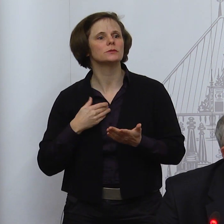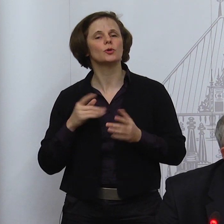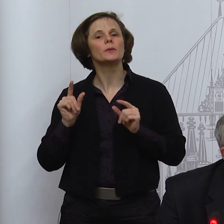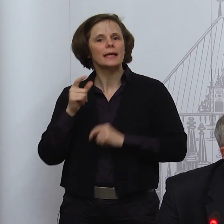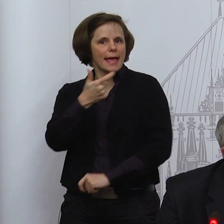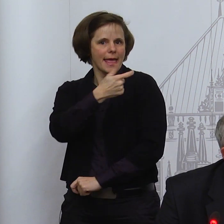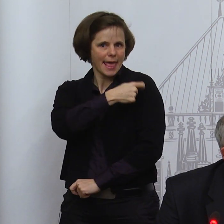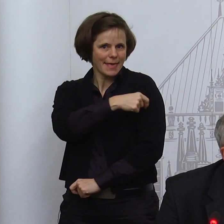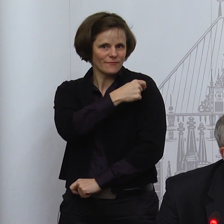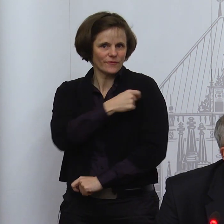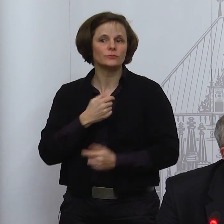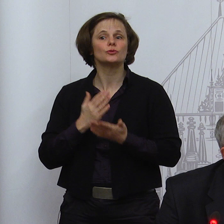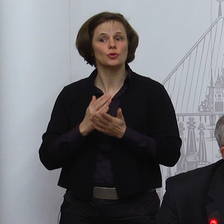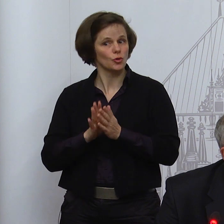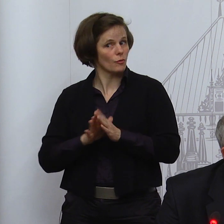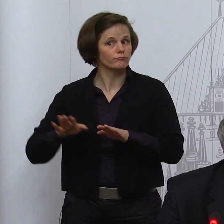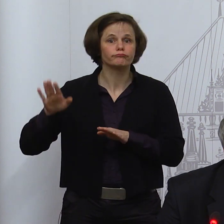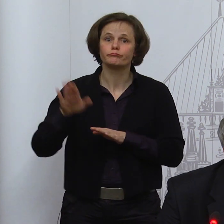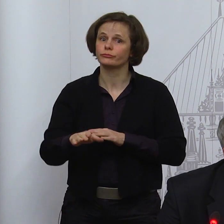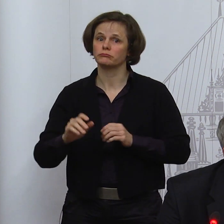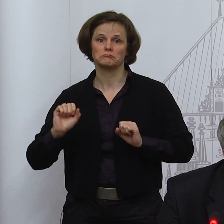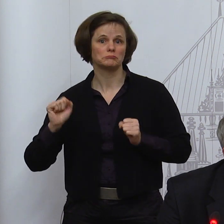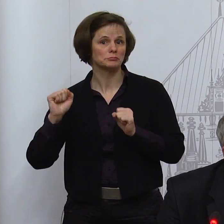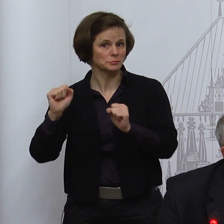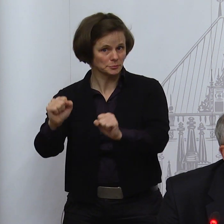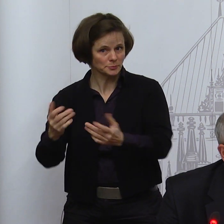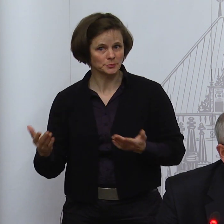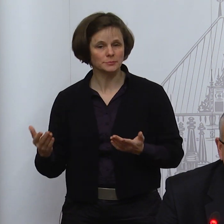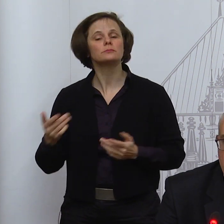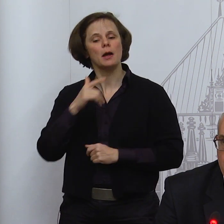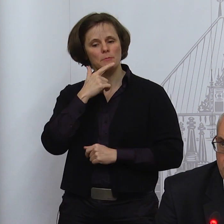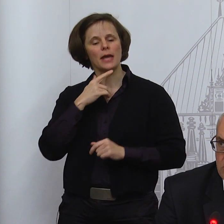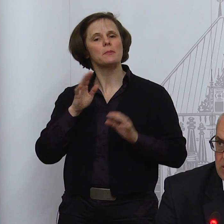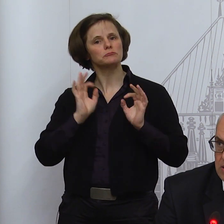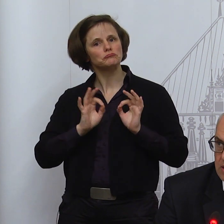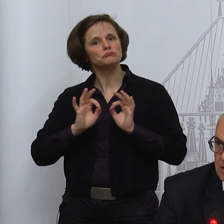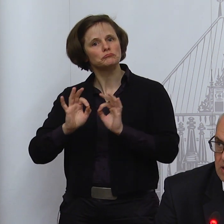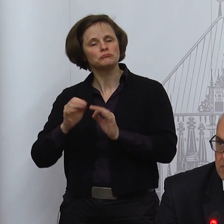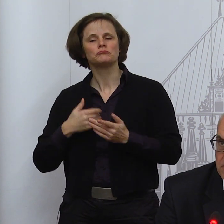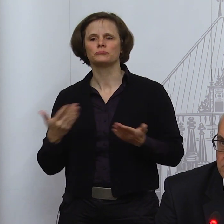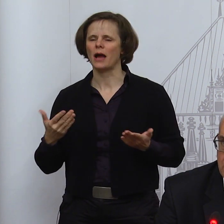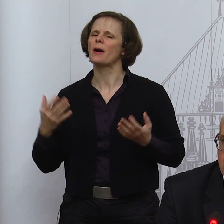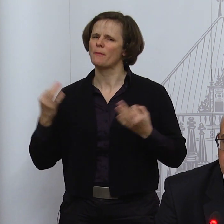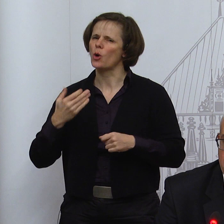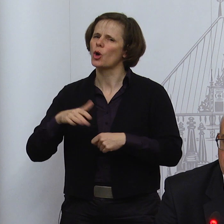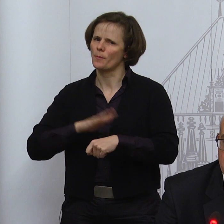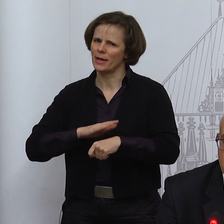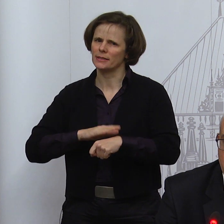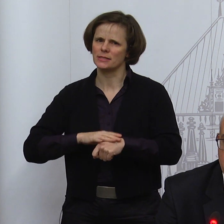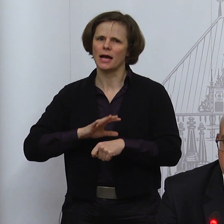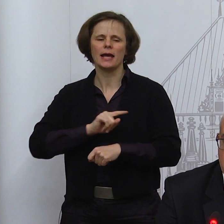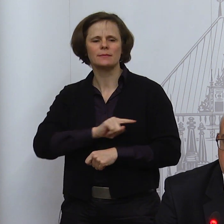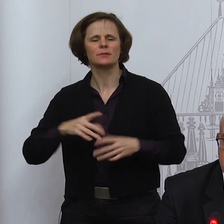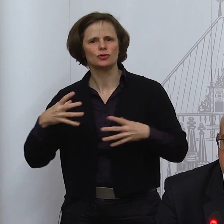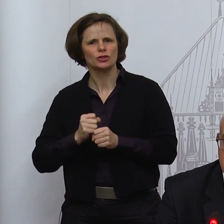nicht so schlecht da, aber es wird noch längere Zeit dauern, bis wir auch nur die am stärksten gefährdeten